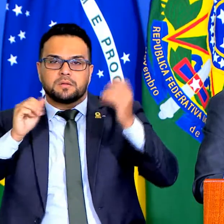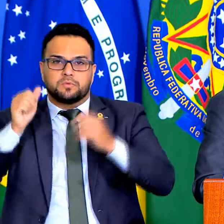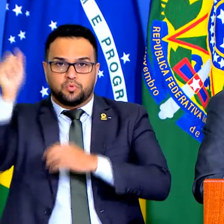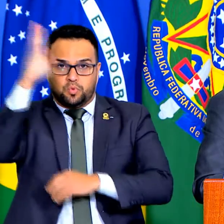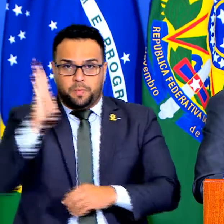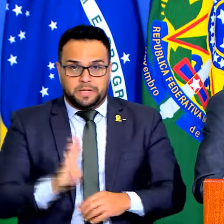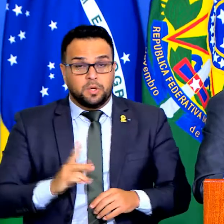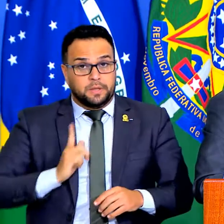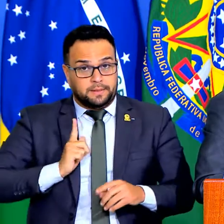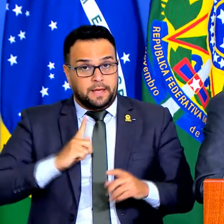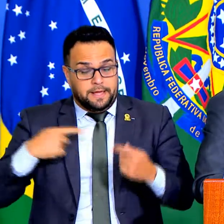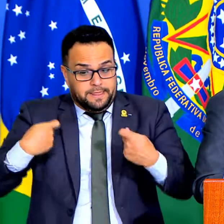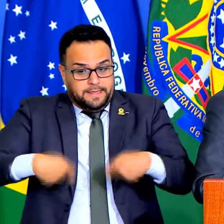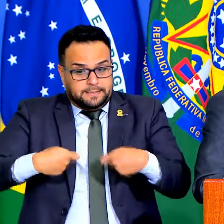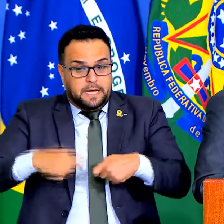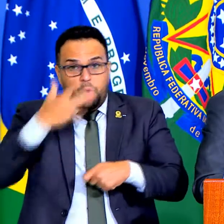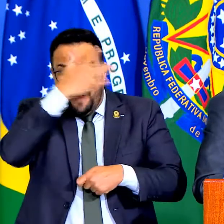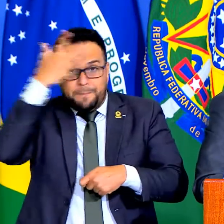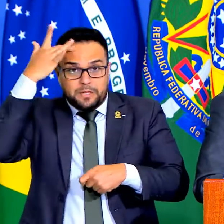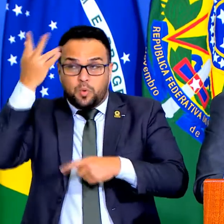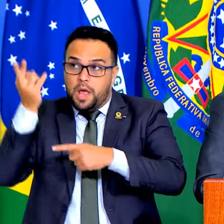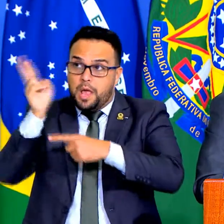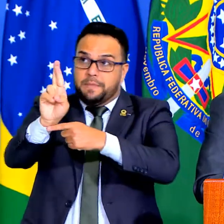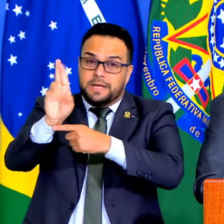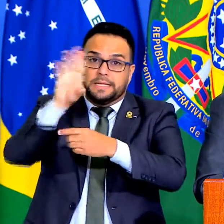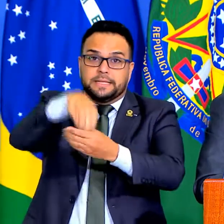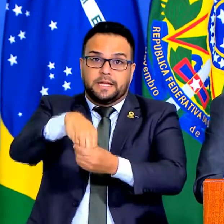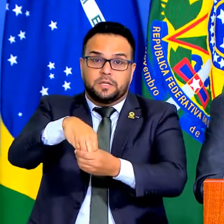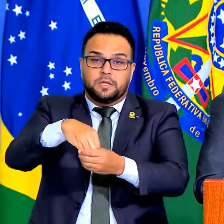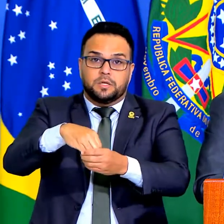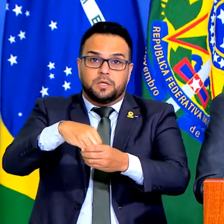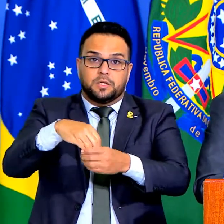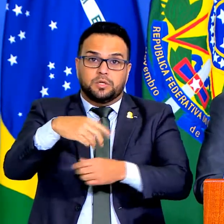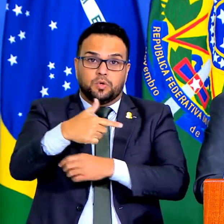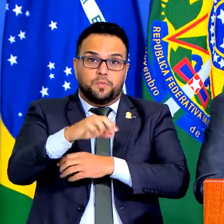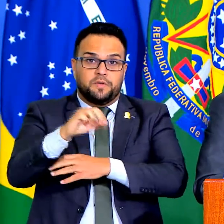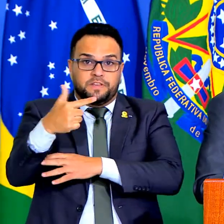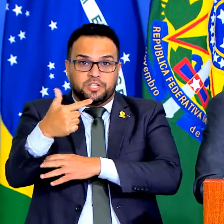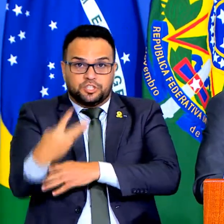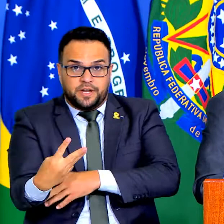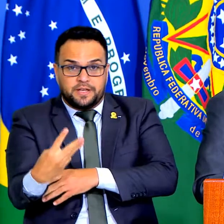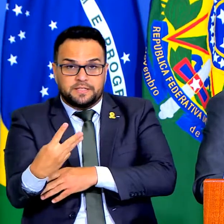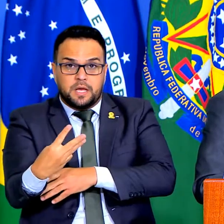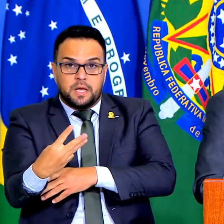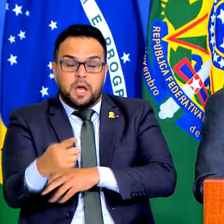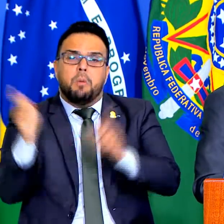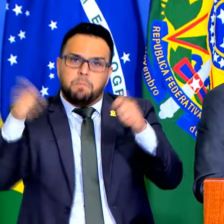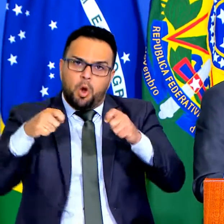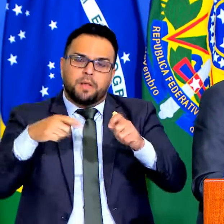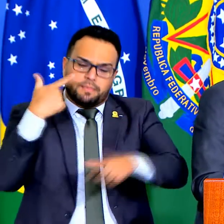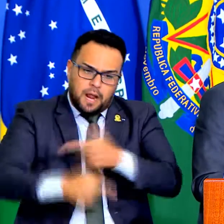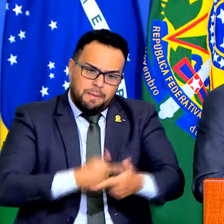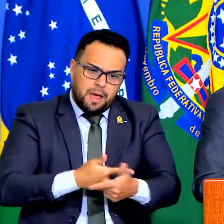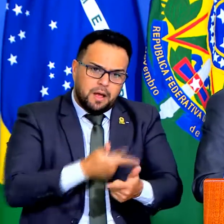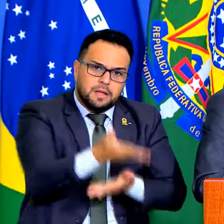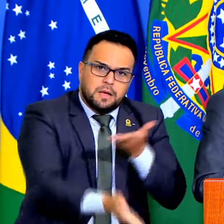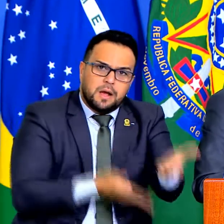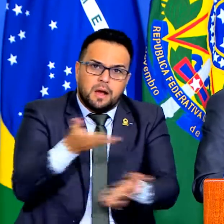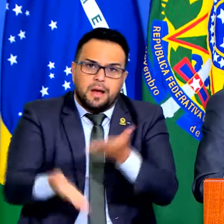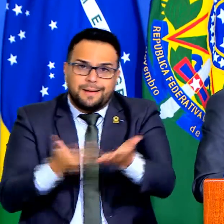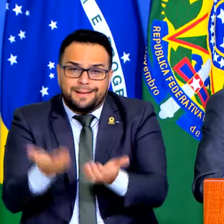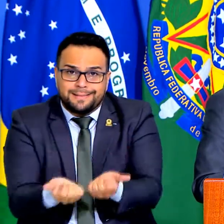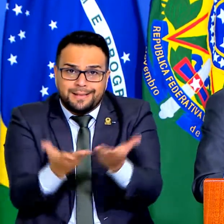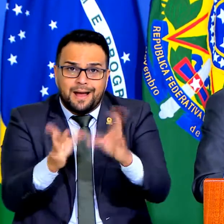de ter alguém na presidência em 23, que possa atender os anseios de liberdade de cada um de nós,